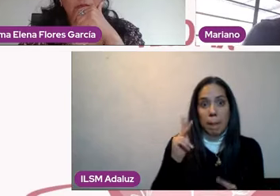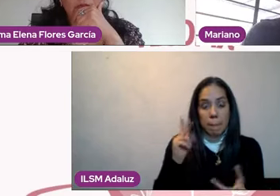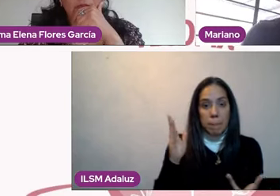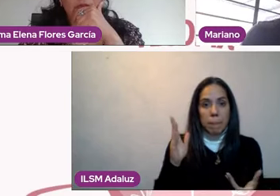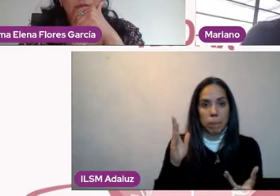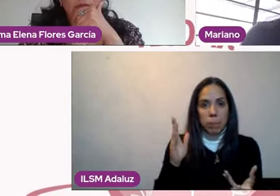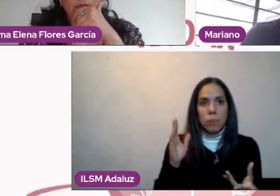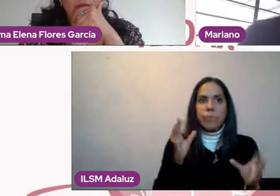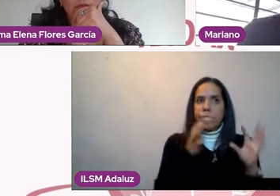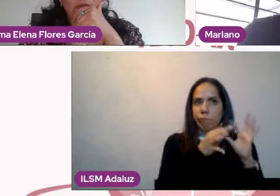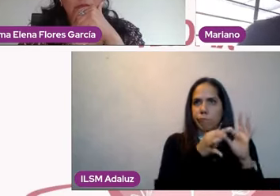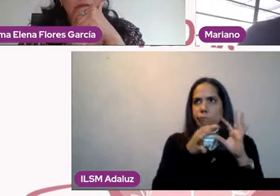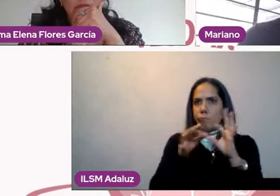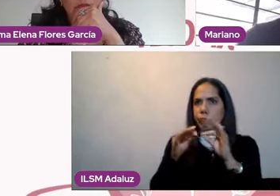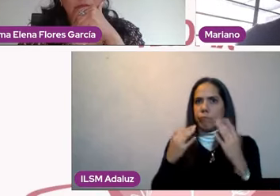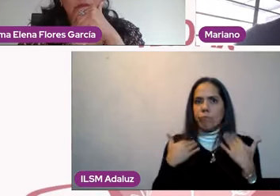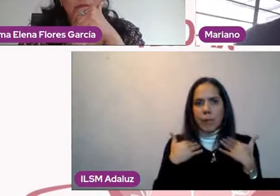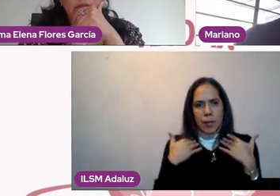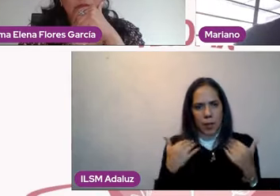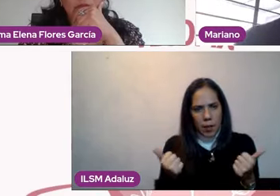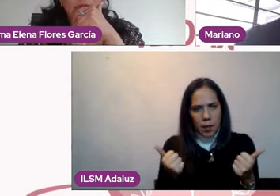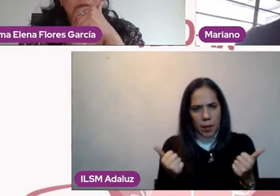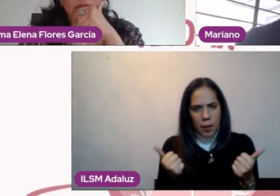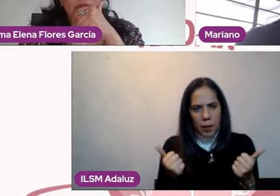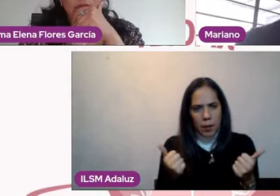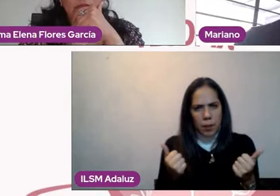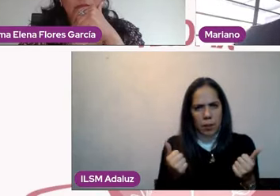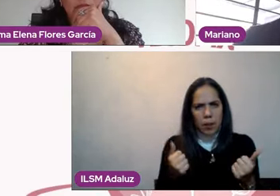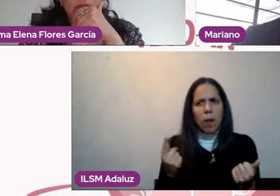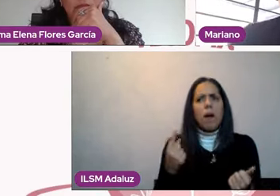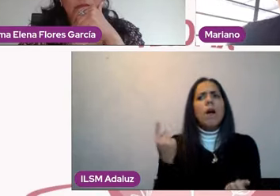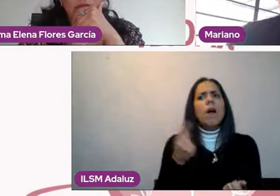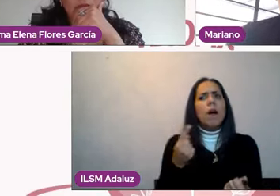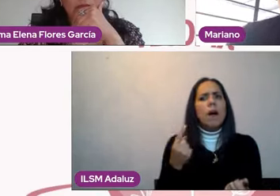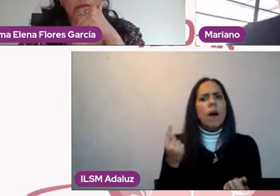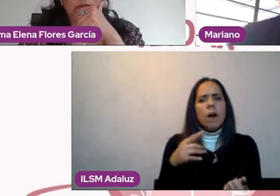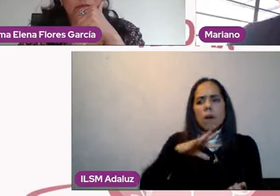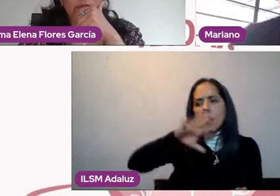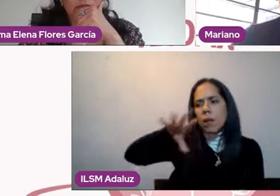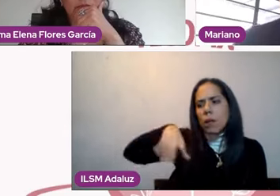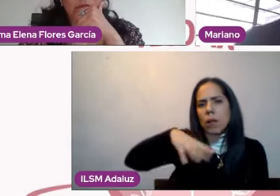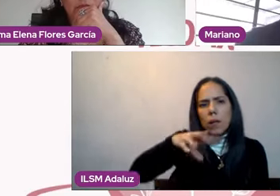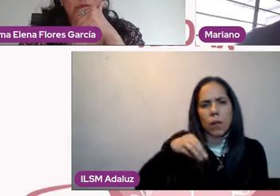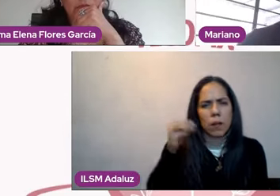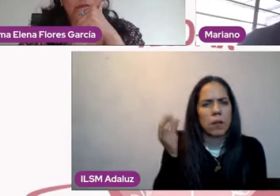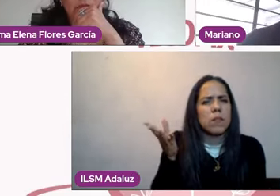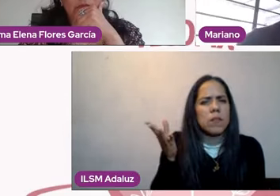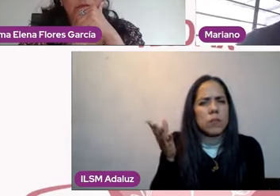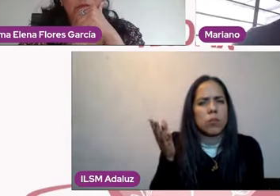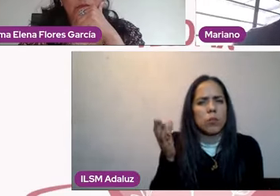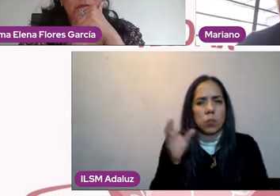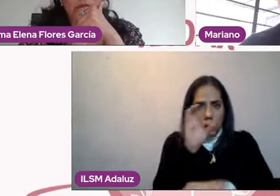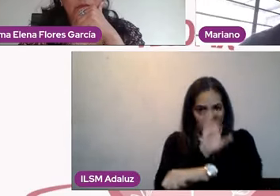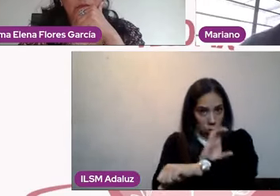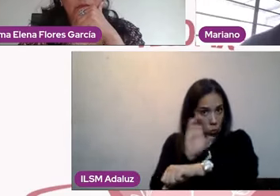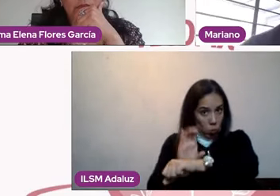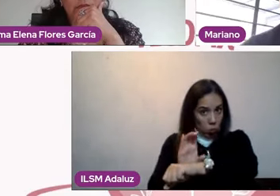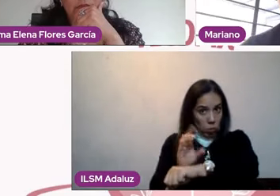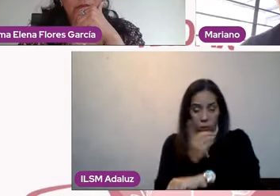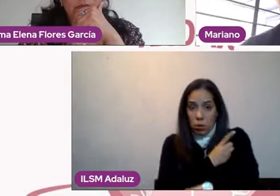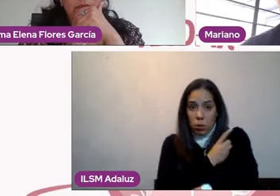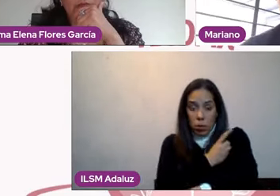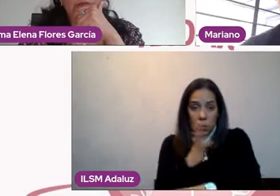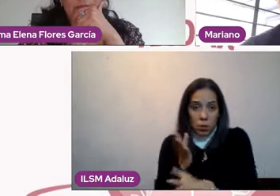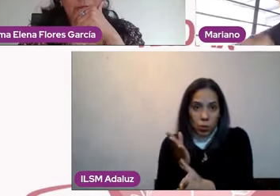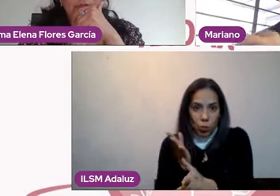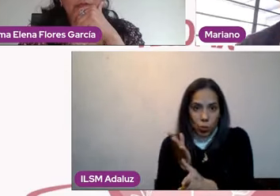una mera compañía, pues lo más probable es que voy a hacer una elección muy sencilla y sin demasiados parámetros porque con que me acompañen ya